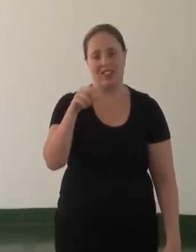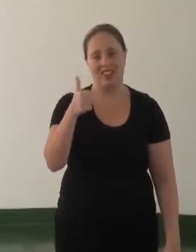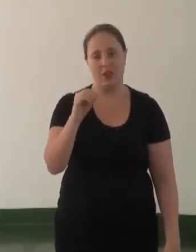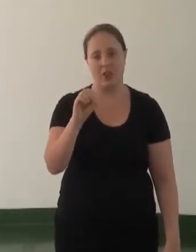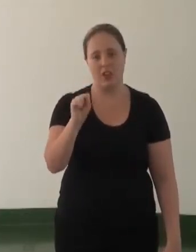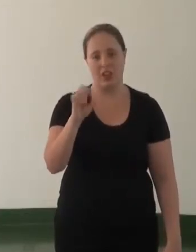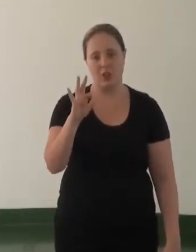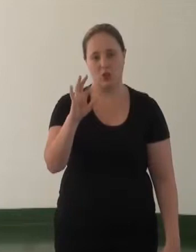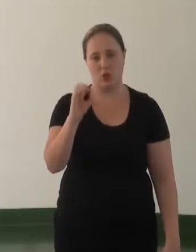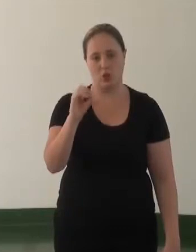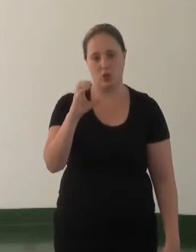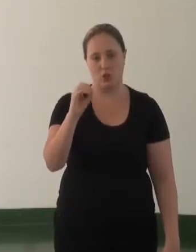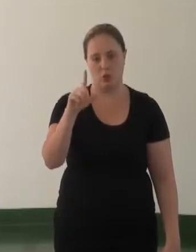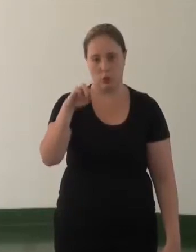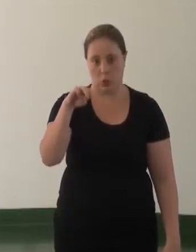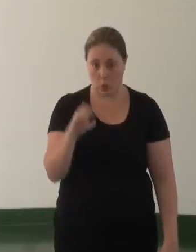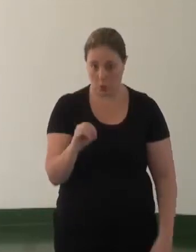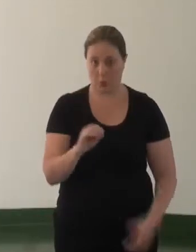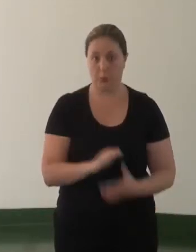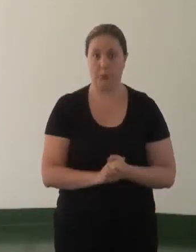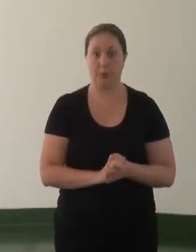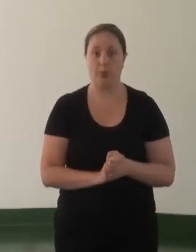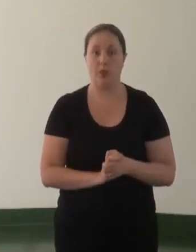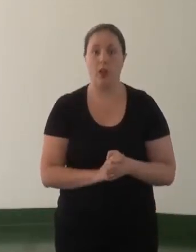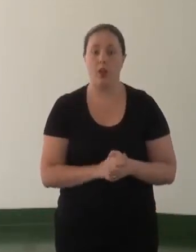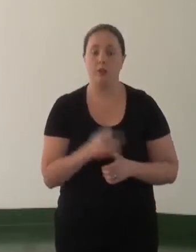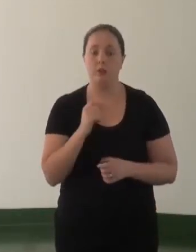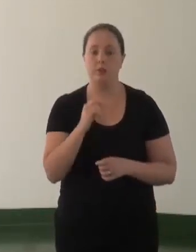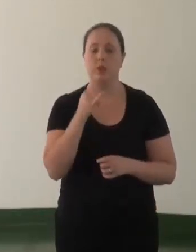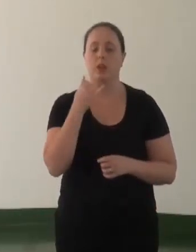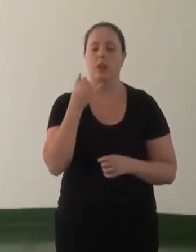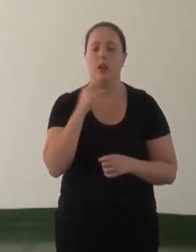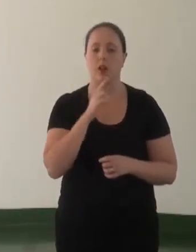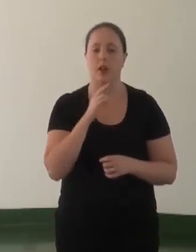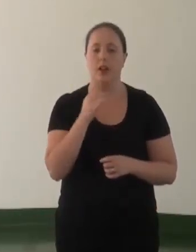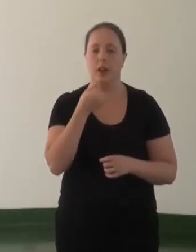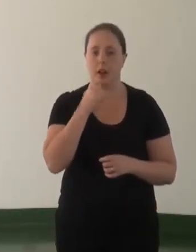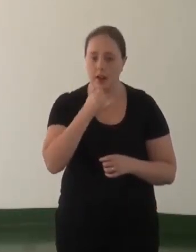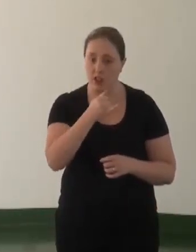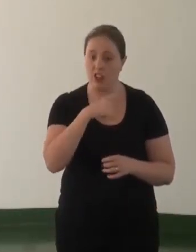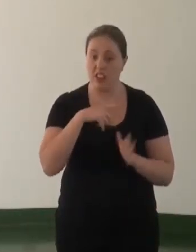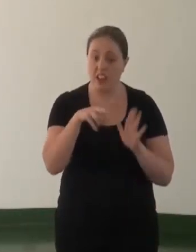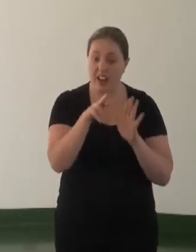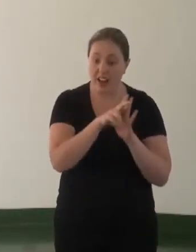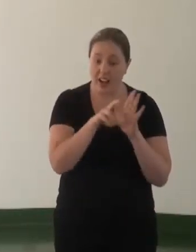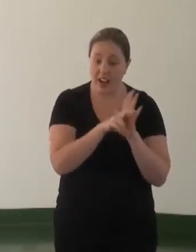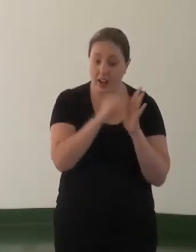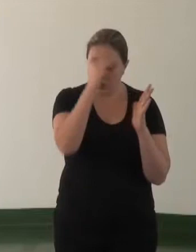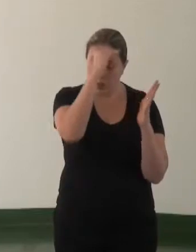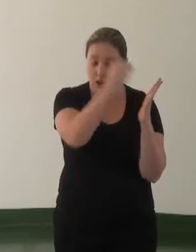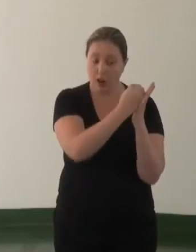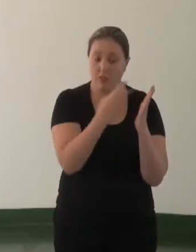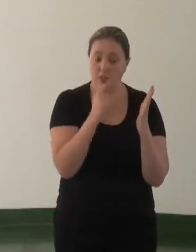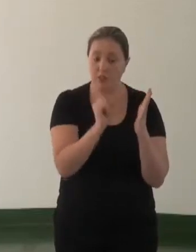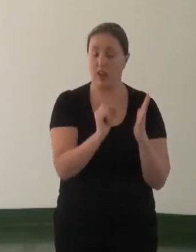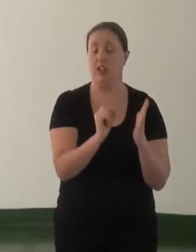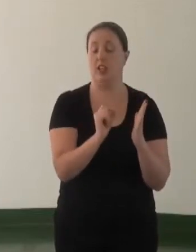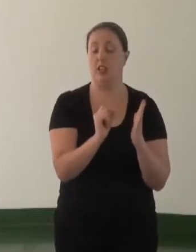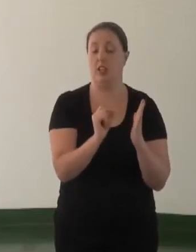a recuperação energética, que está previsto lá nesse parágrafo, diz respeito